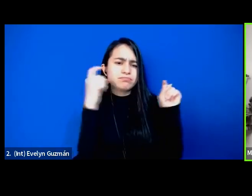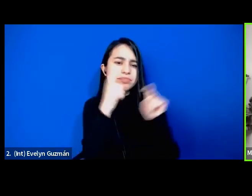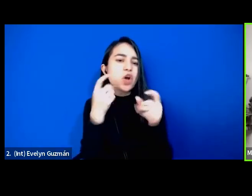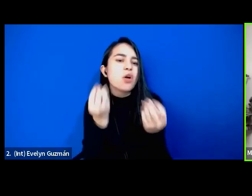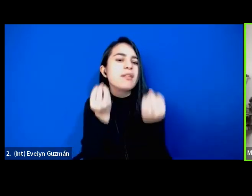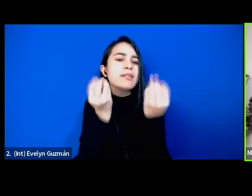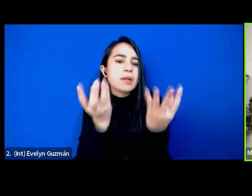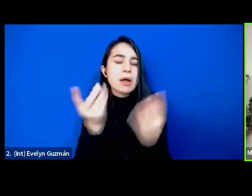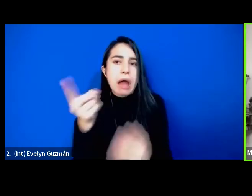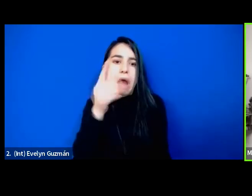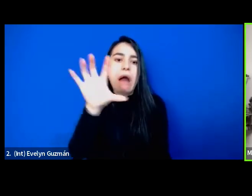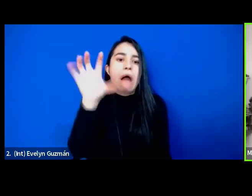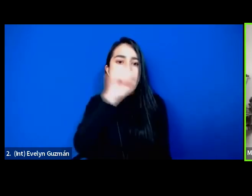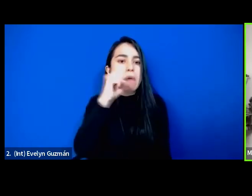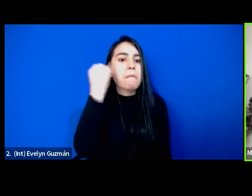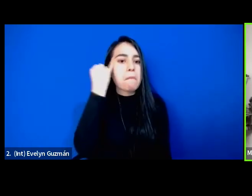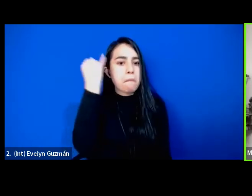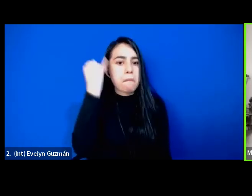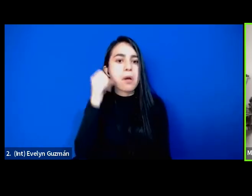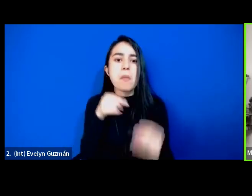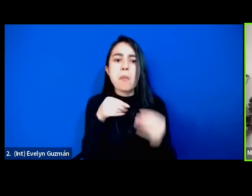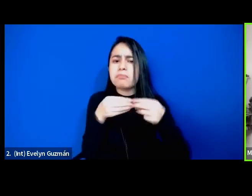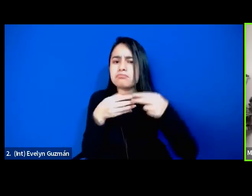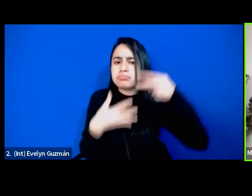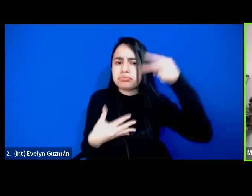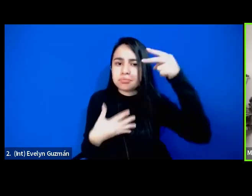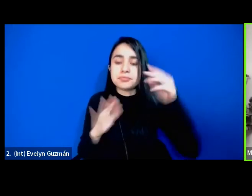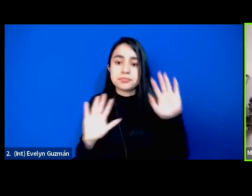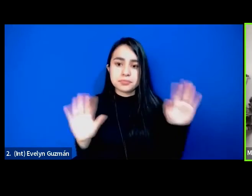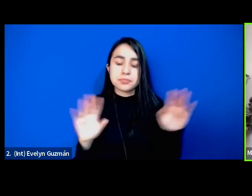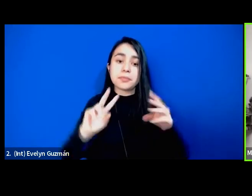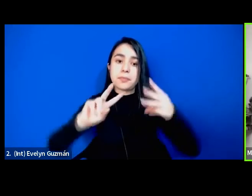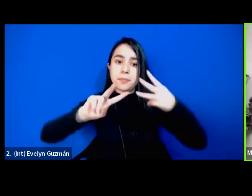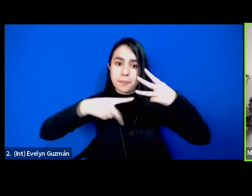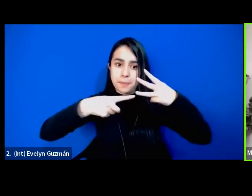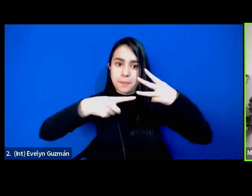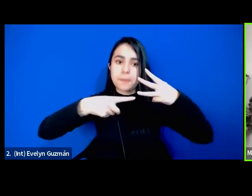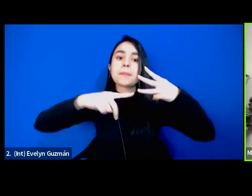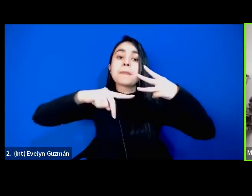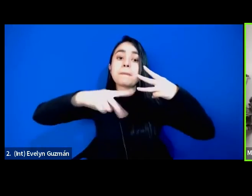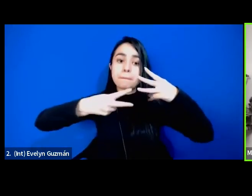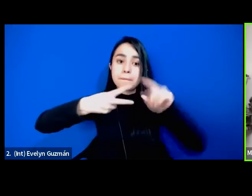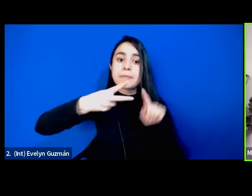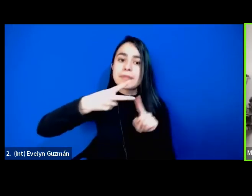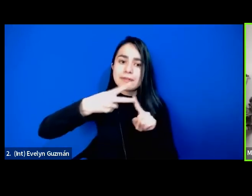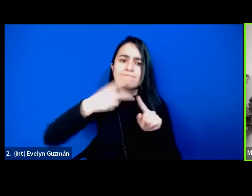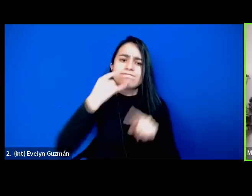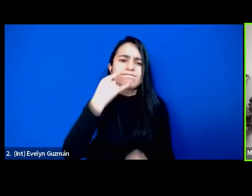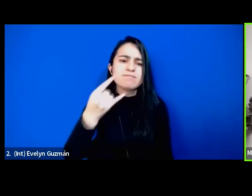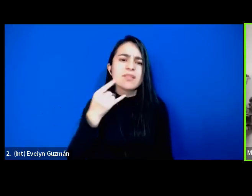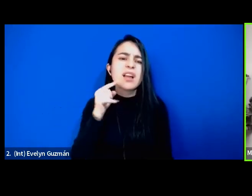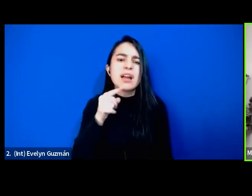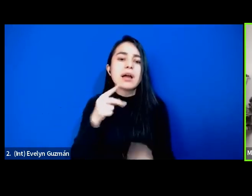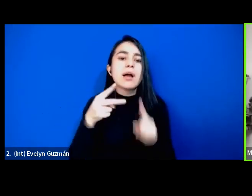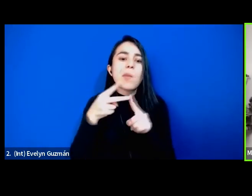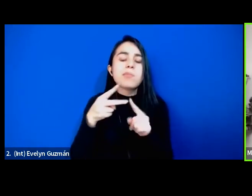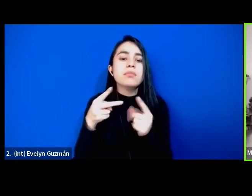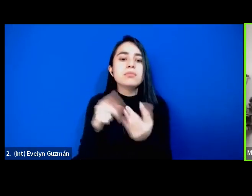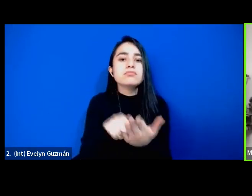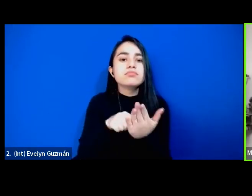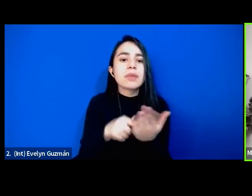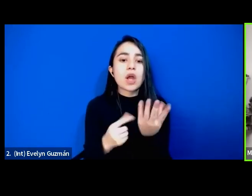de lo rico que está el siguiente es todavía aún más interesante porque habla de tres grupos